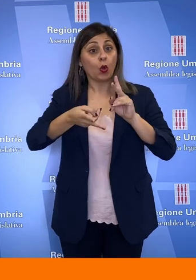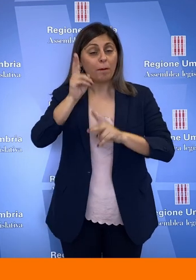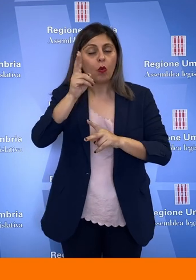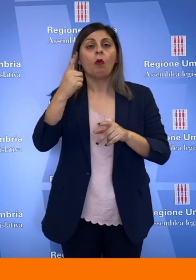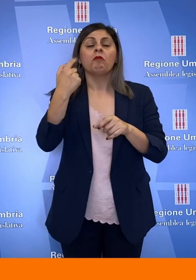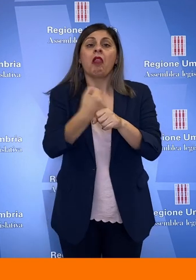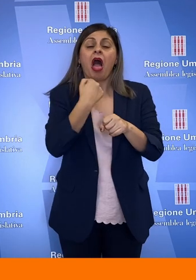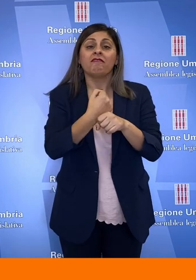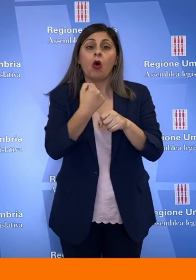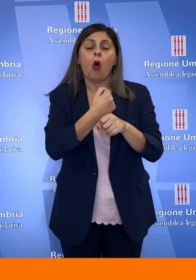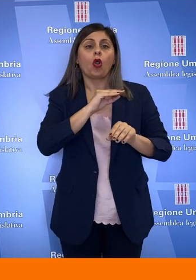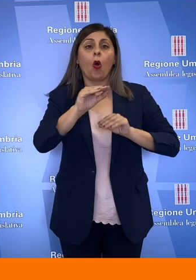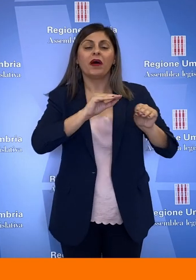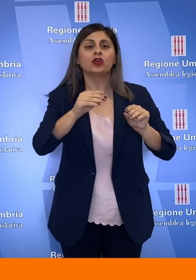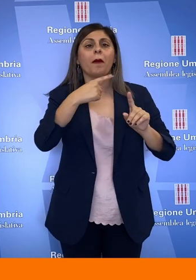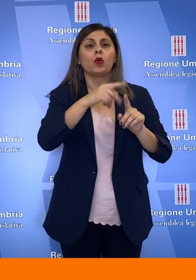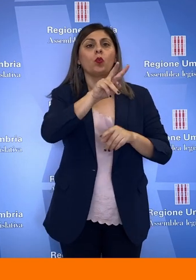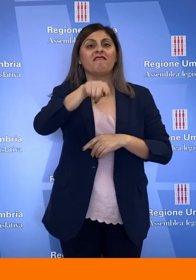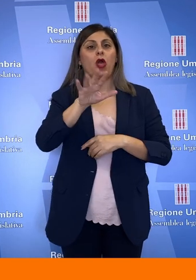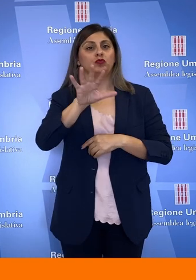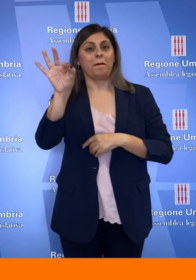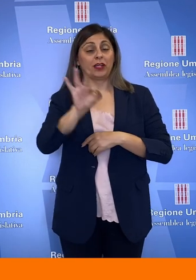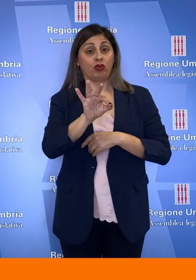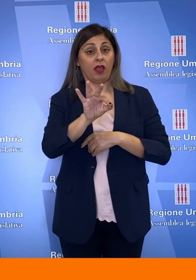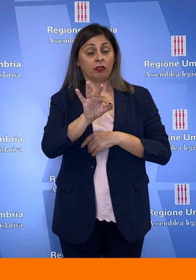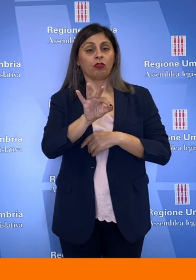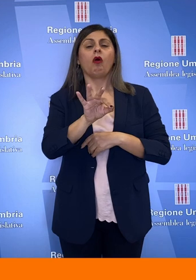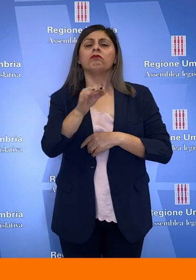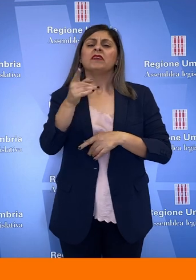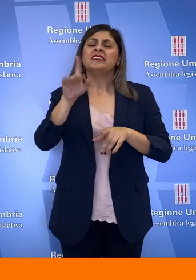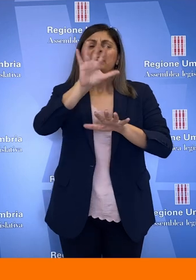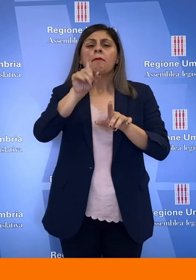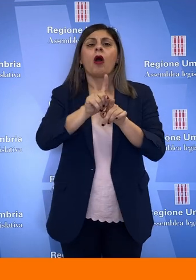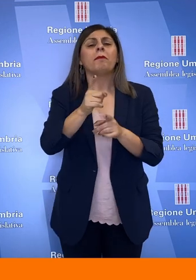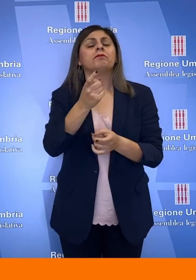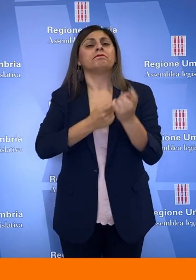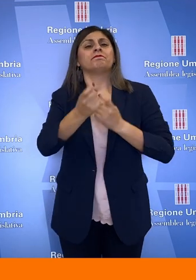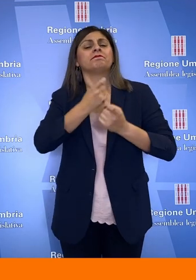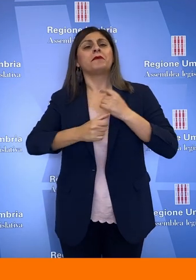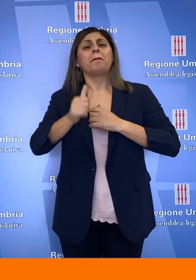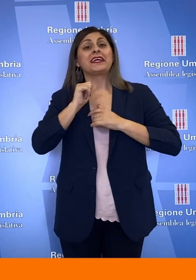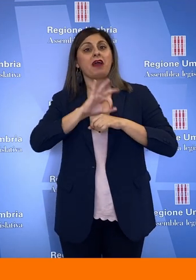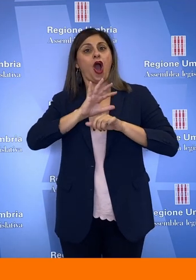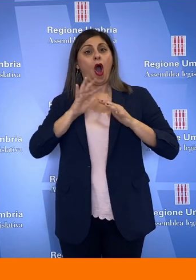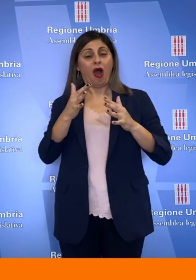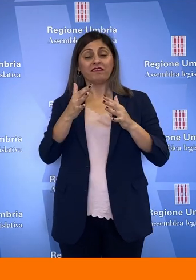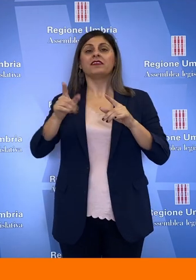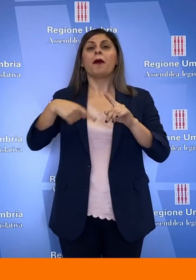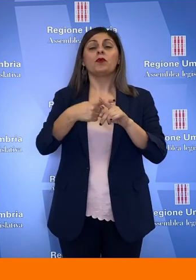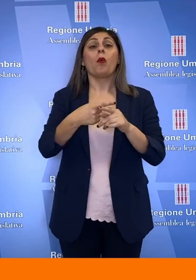occupazionale più 2,5%, con un ritorno ai livelli pre-Covid e un livello di disoccupazione tra i più bassi